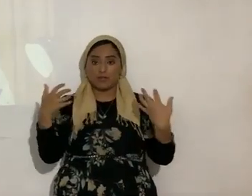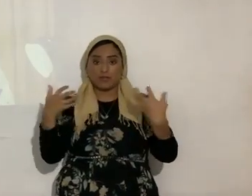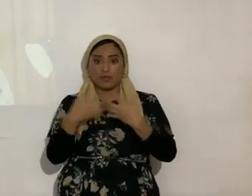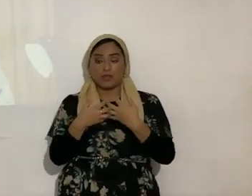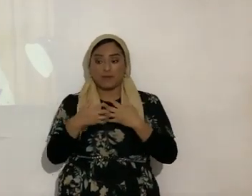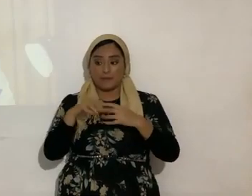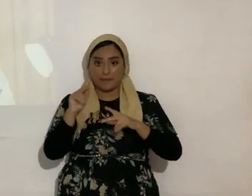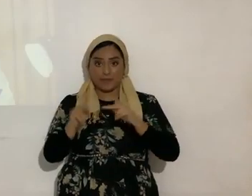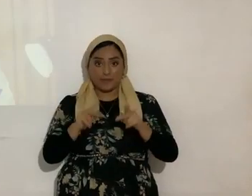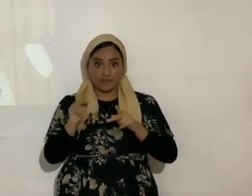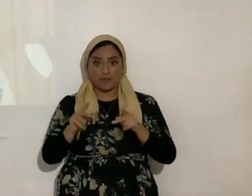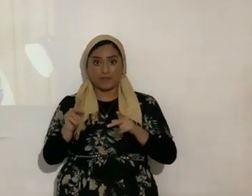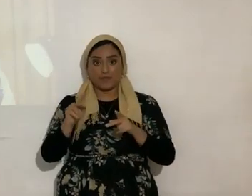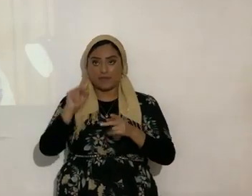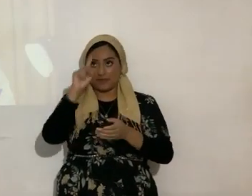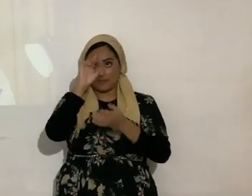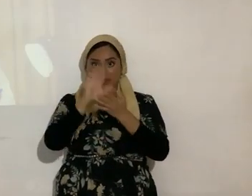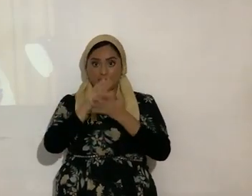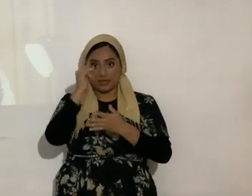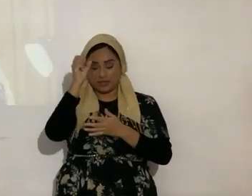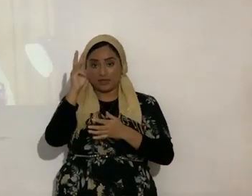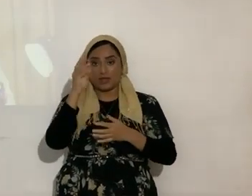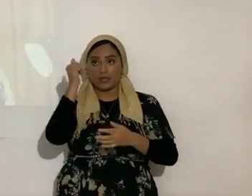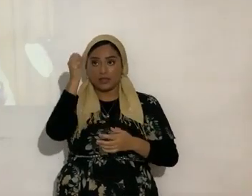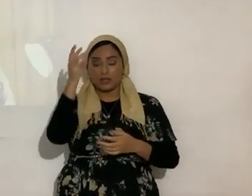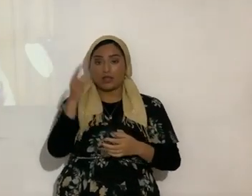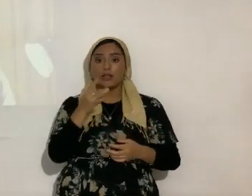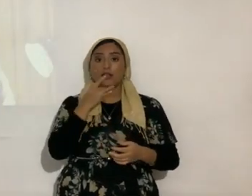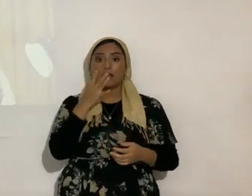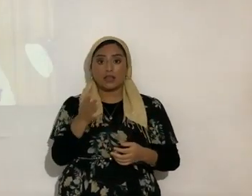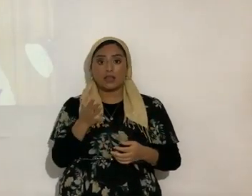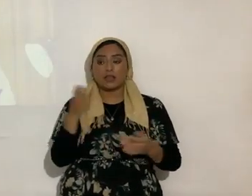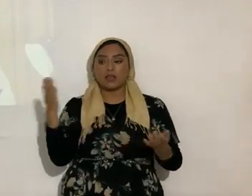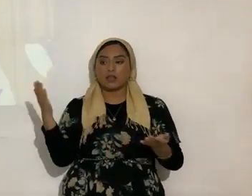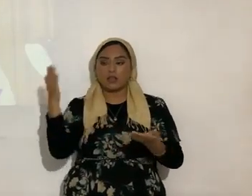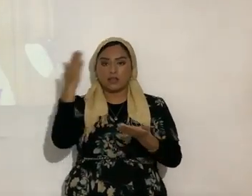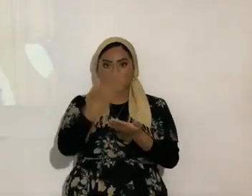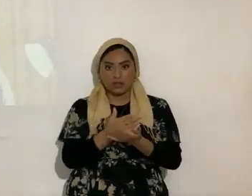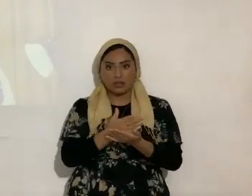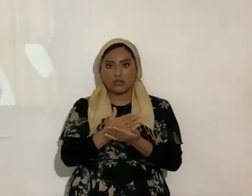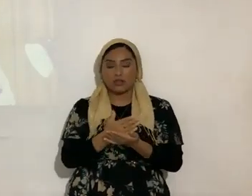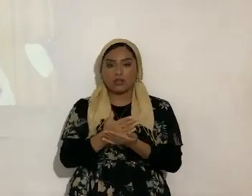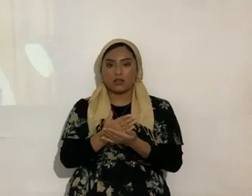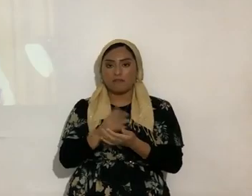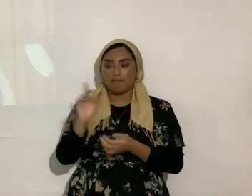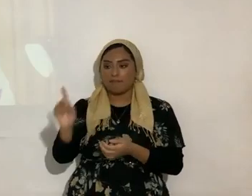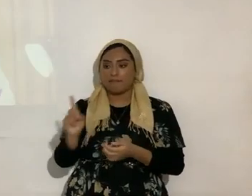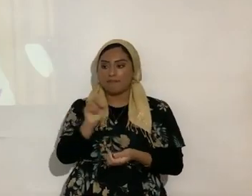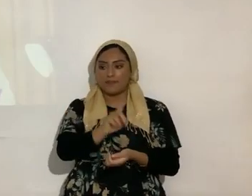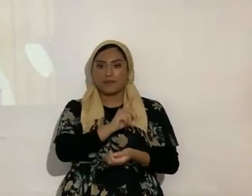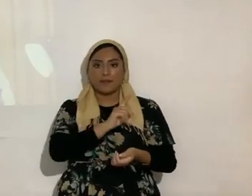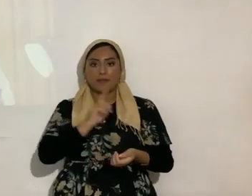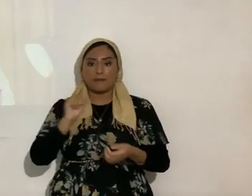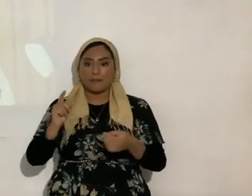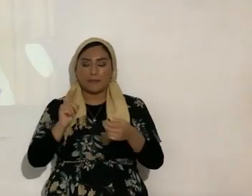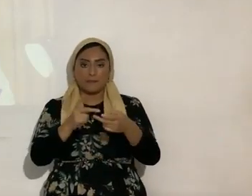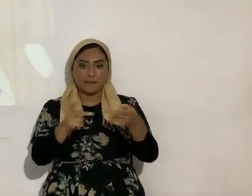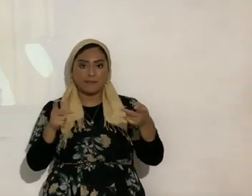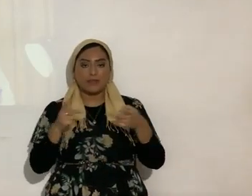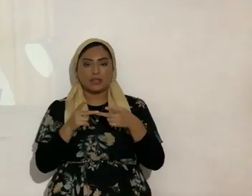Mashiyah y Yashu la luz de Yashu llegará a cada rincón de la tierra en el nombre bendito de